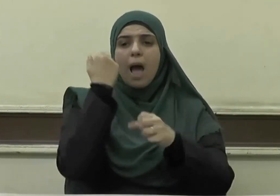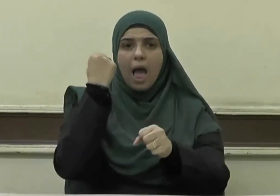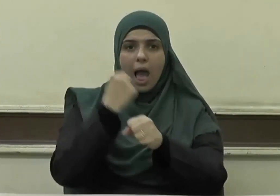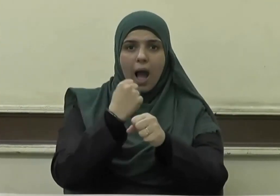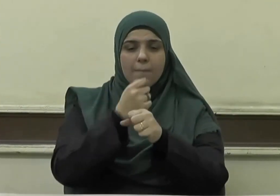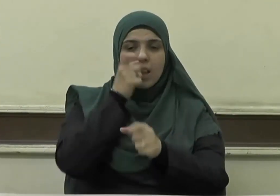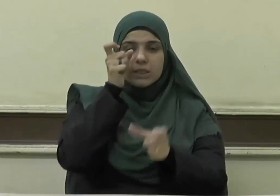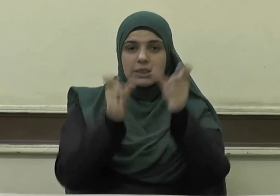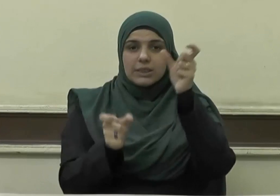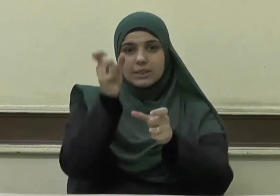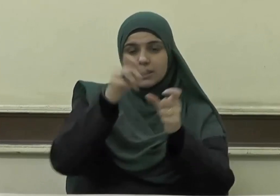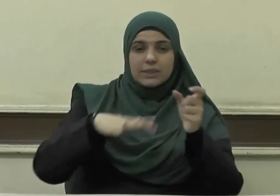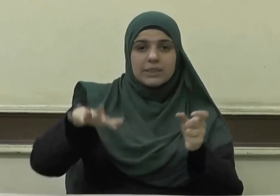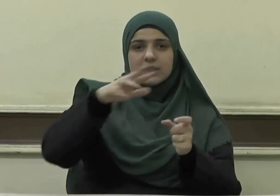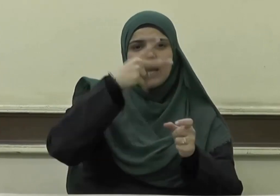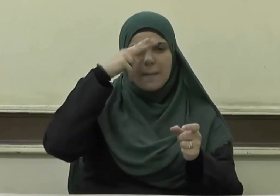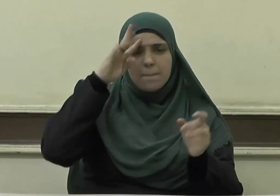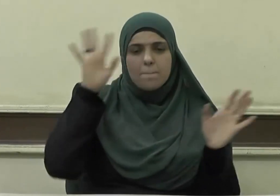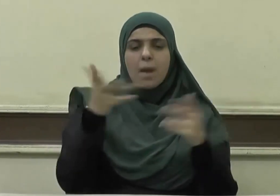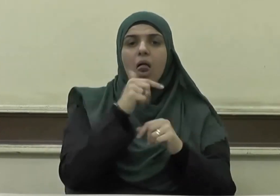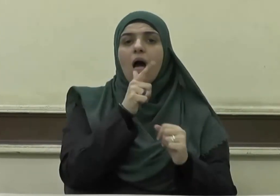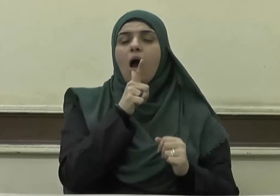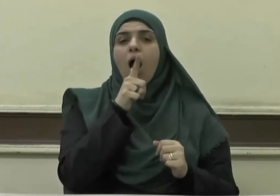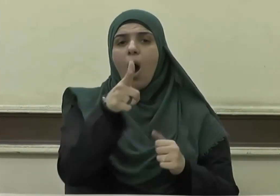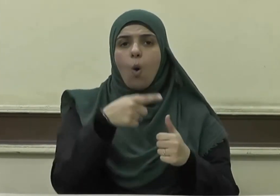الإنسان من قول أو فعل